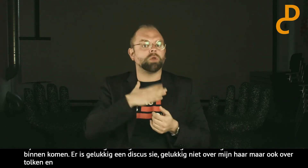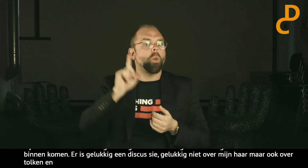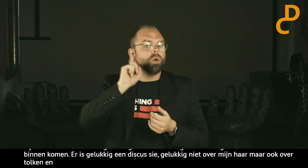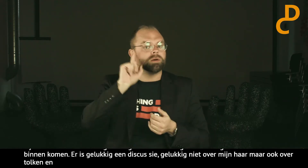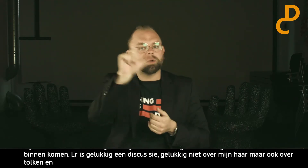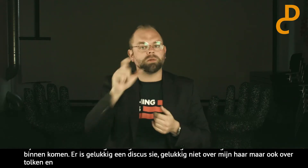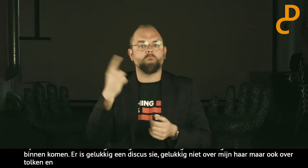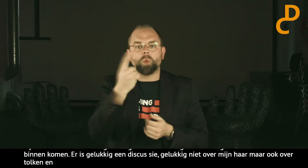van.